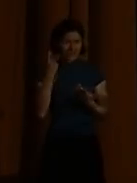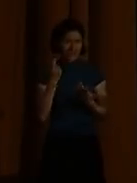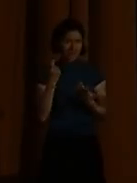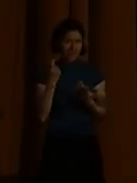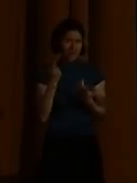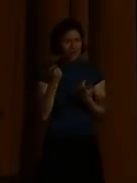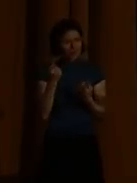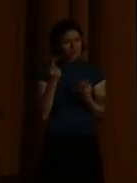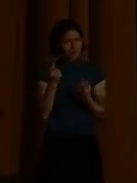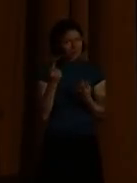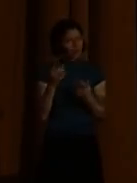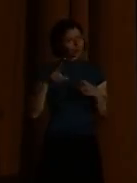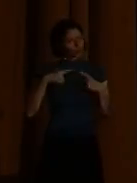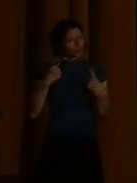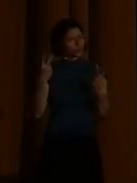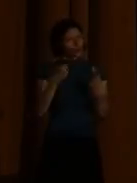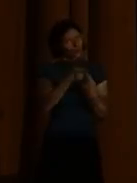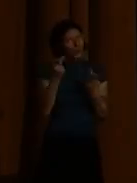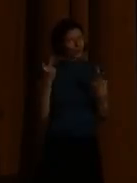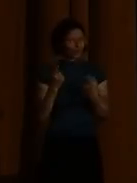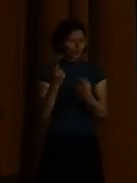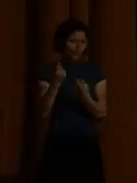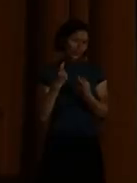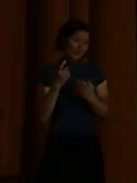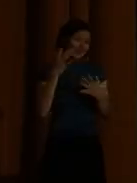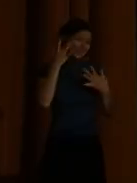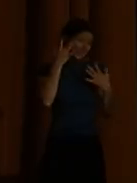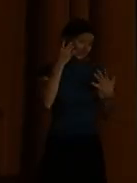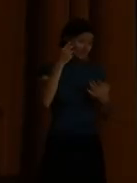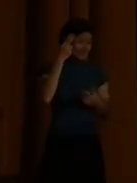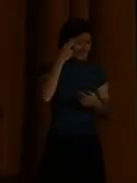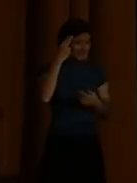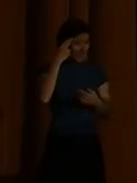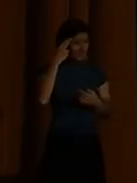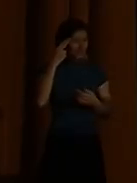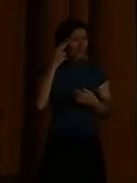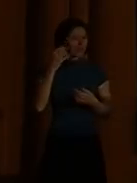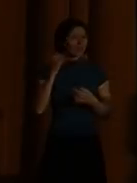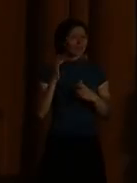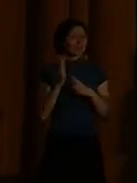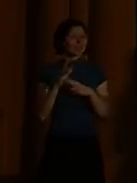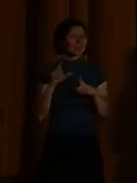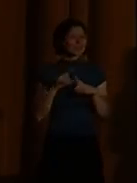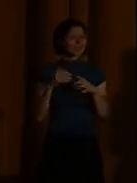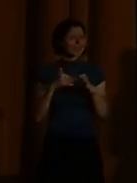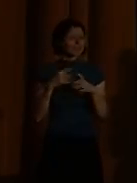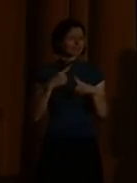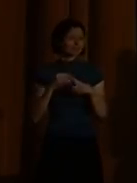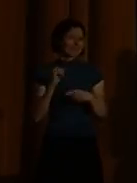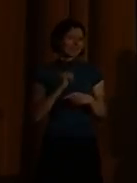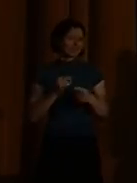weiß nicht, Sie Index für Inklusion